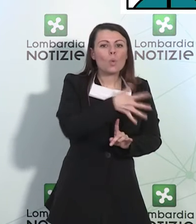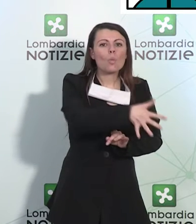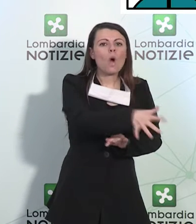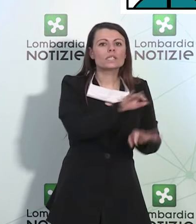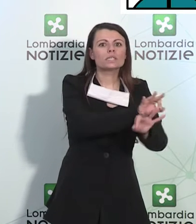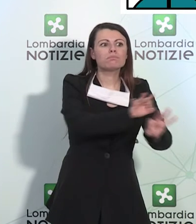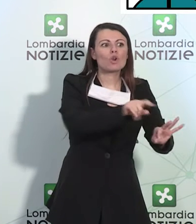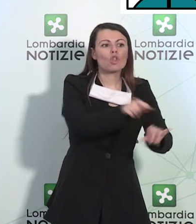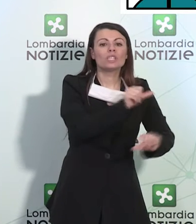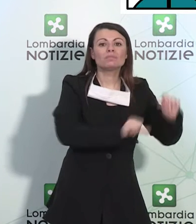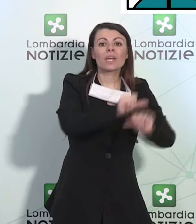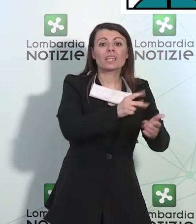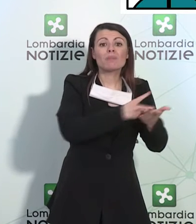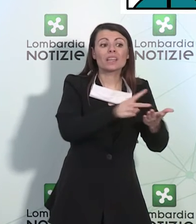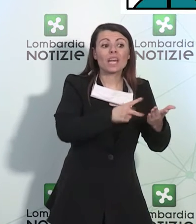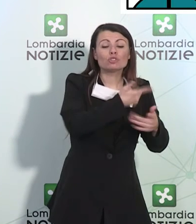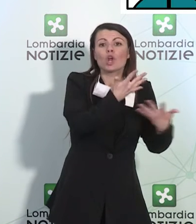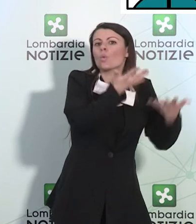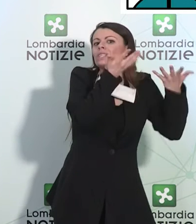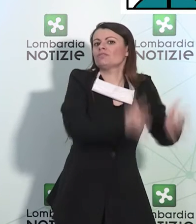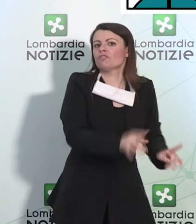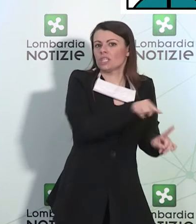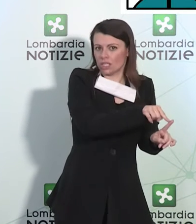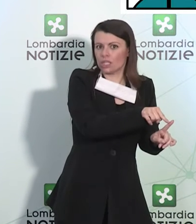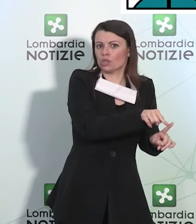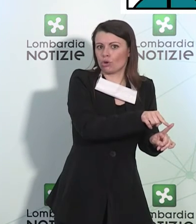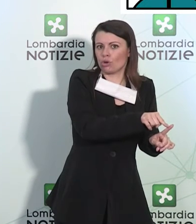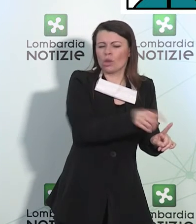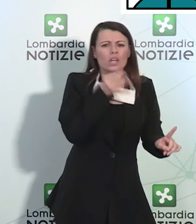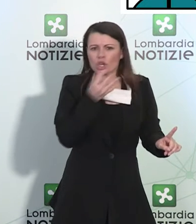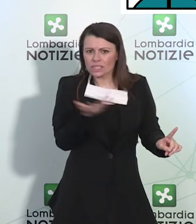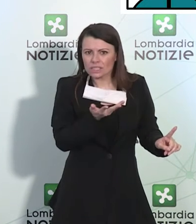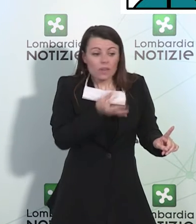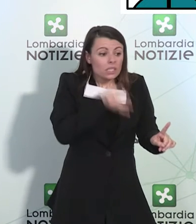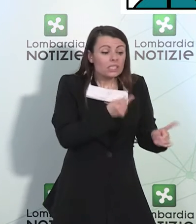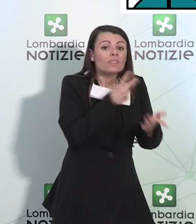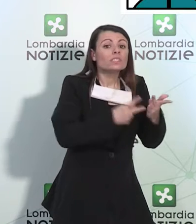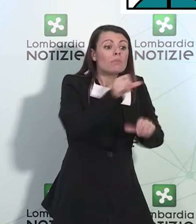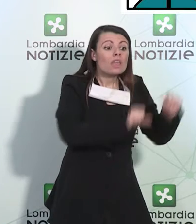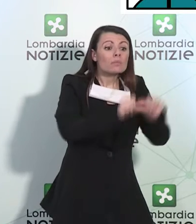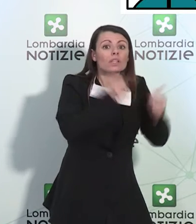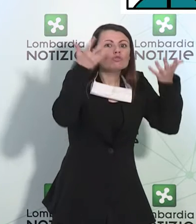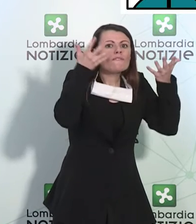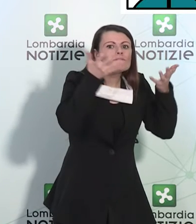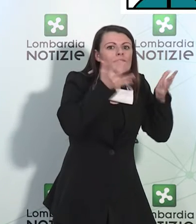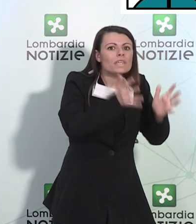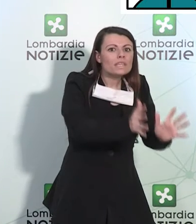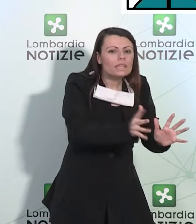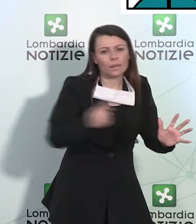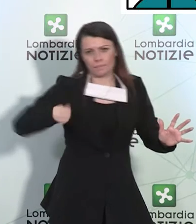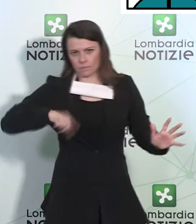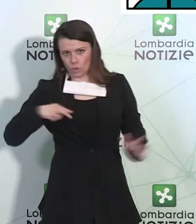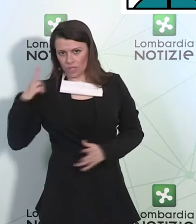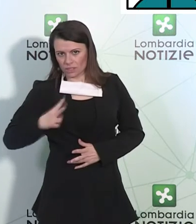della sperimentazione. Questo vuole dire che quando la sperimentazione sarà conclusa e come ci auguriamo